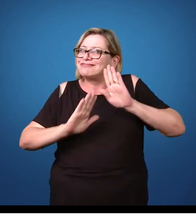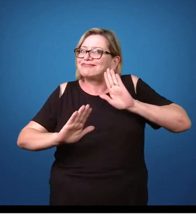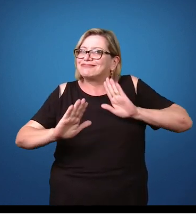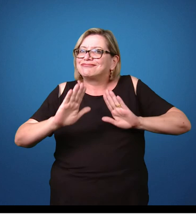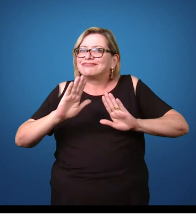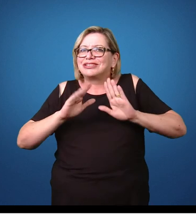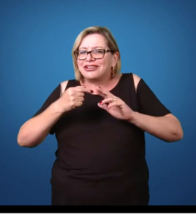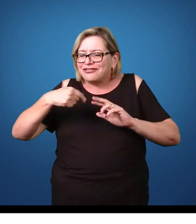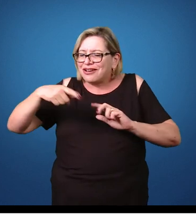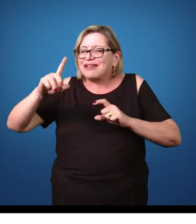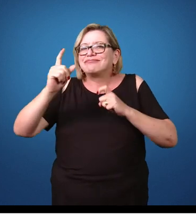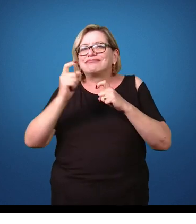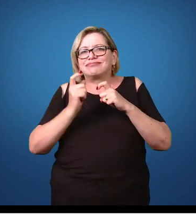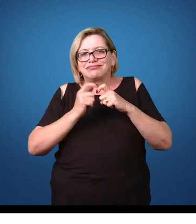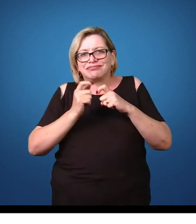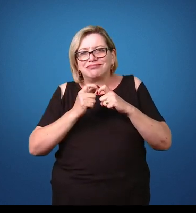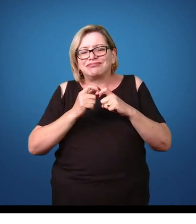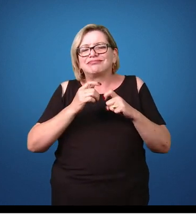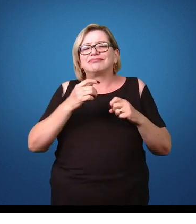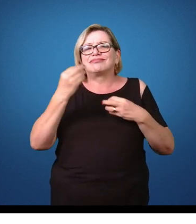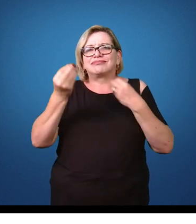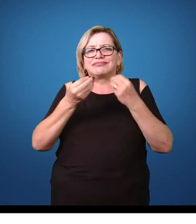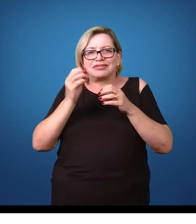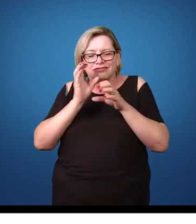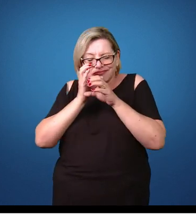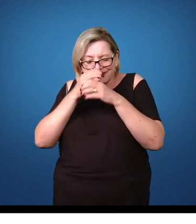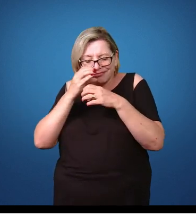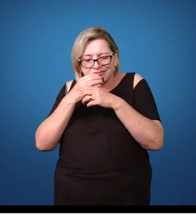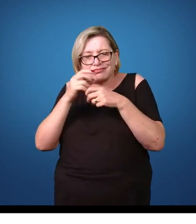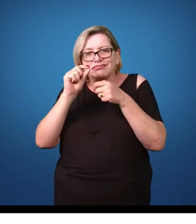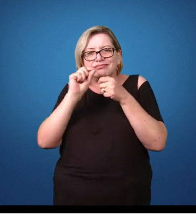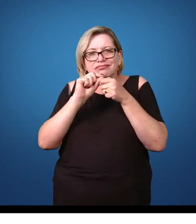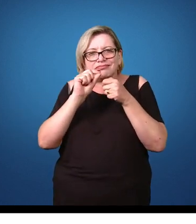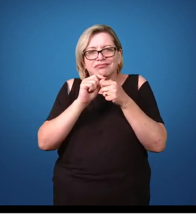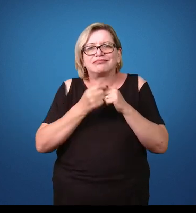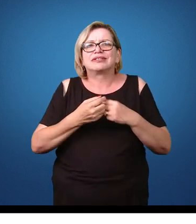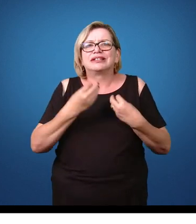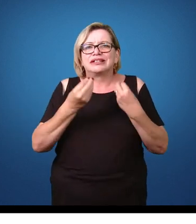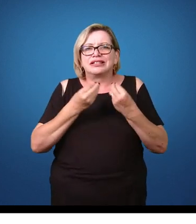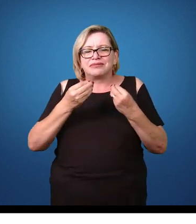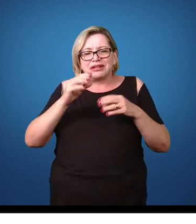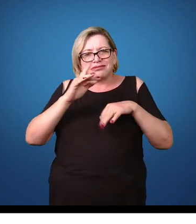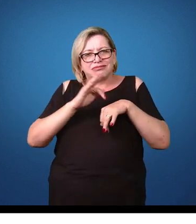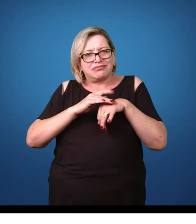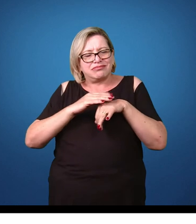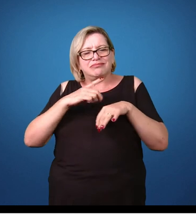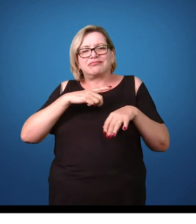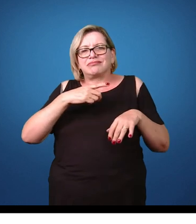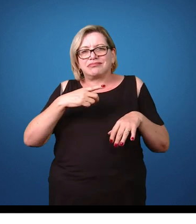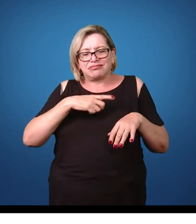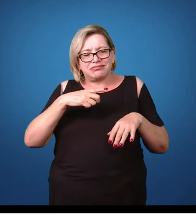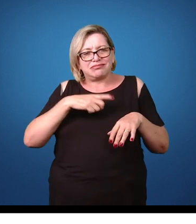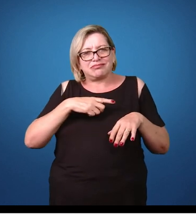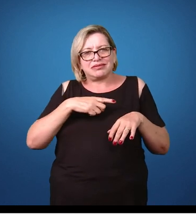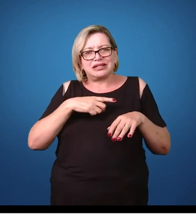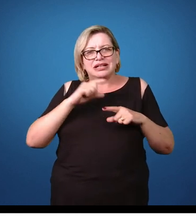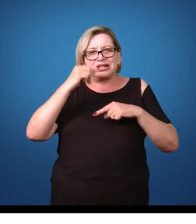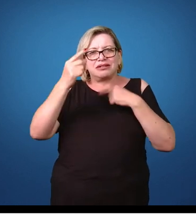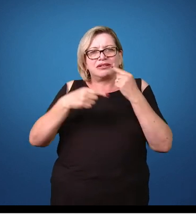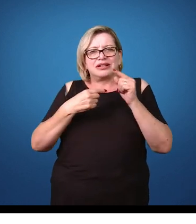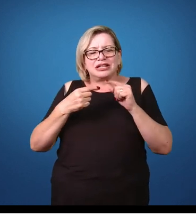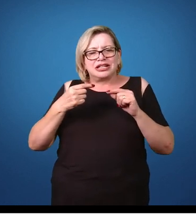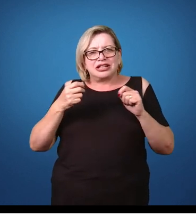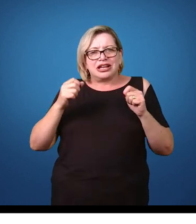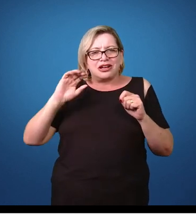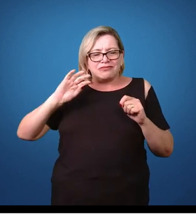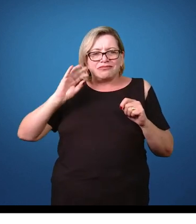procurar uma ajuda médica, um posto de saúde para fazer alguns exames complementares para saber se você não está infectado e,